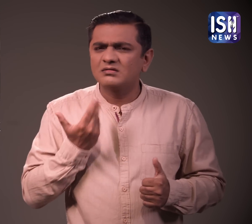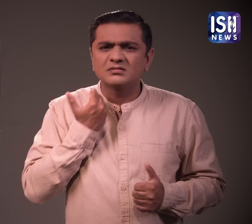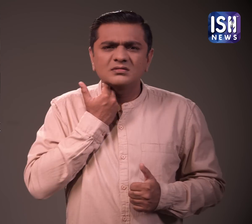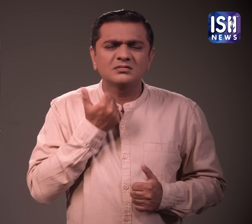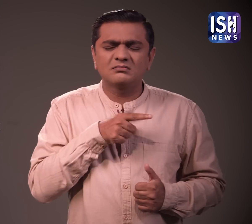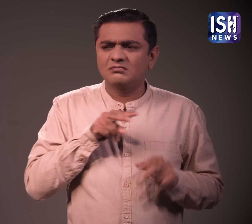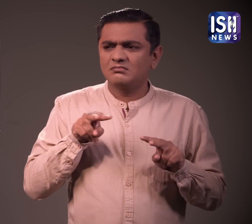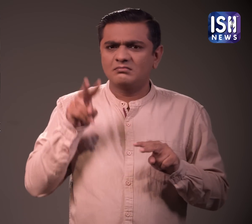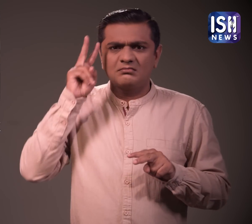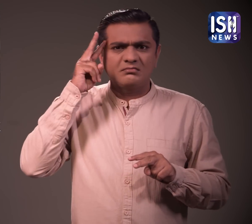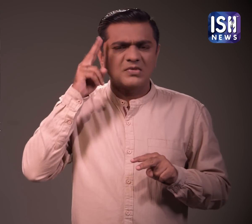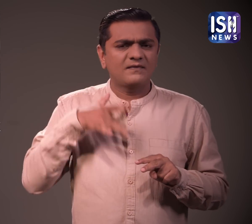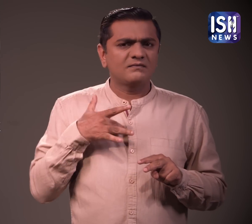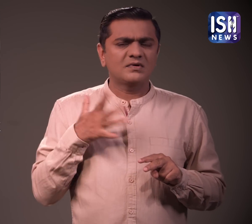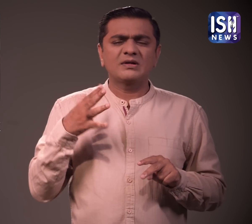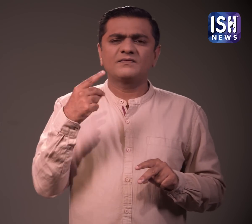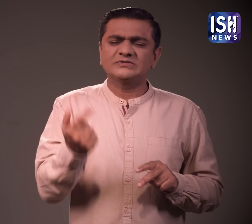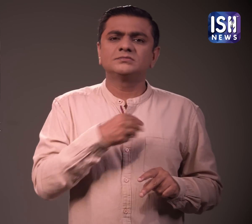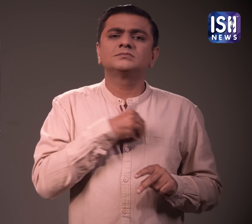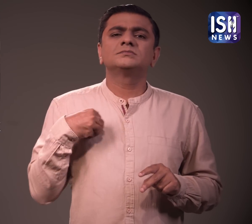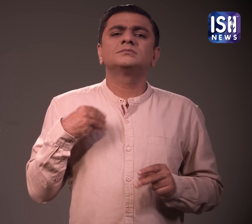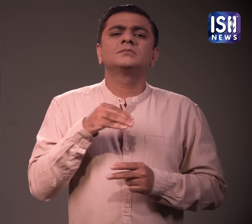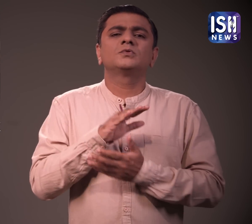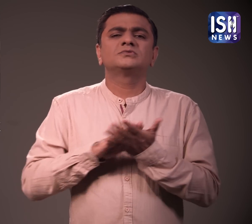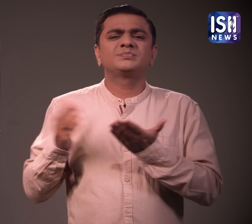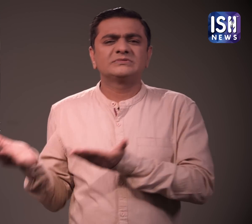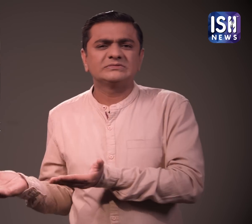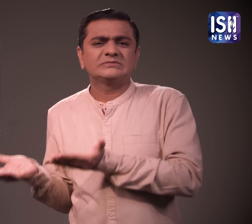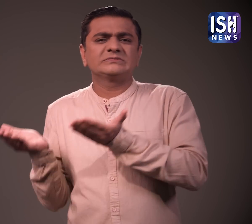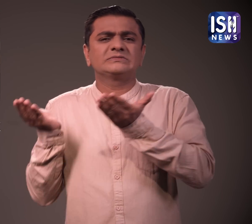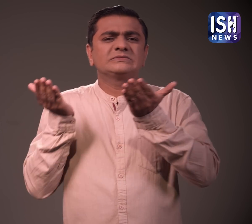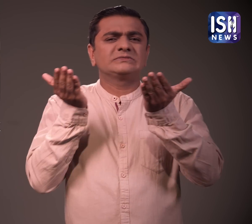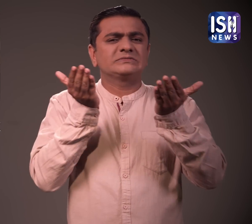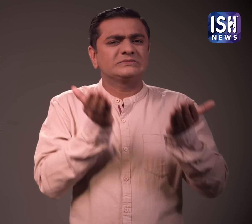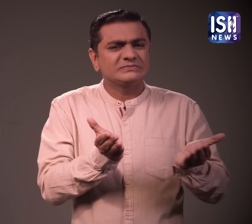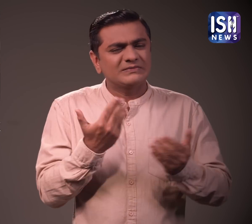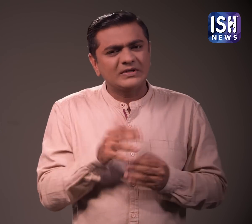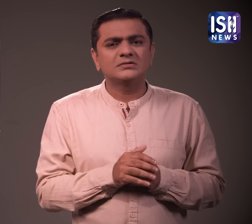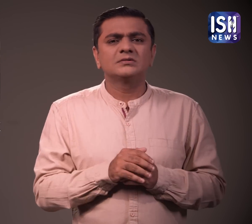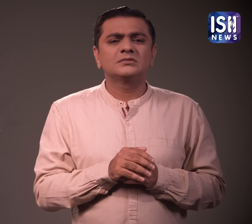और उसे कई बार उल्टिया हुई उसके परिवार ने चिंदित होकर उसे अस्पताल ले गए